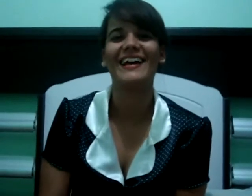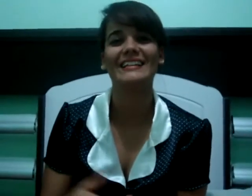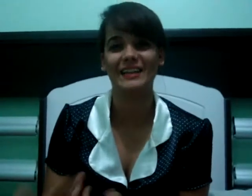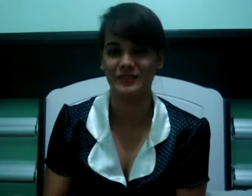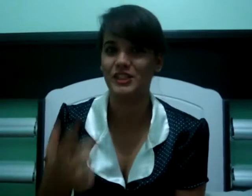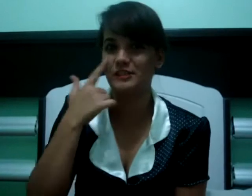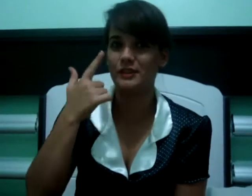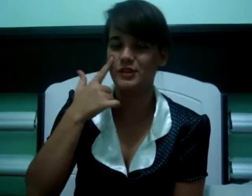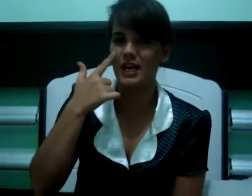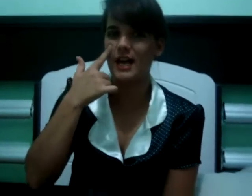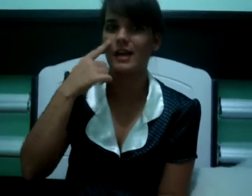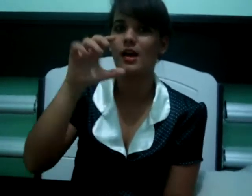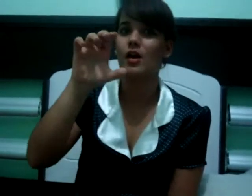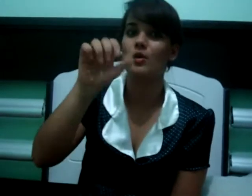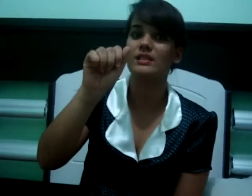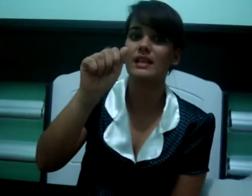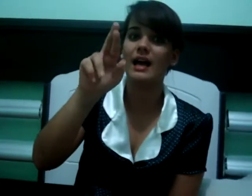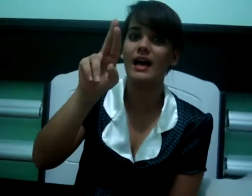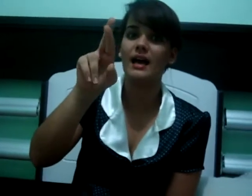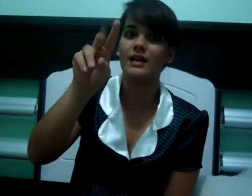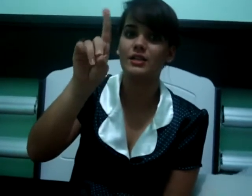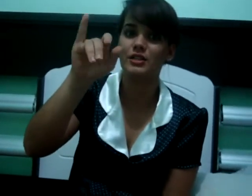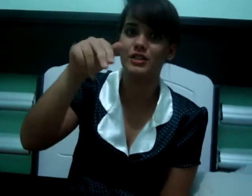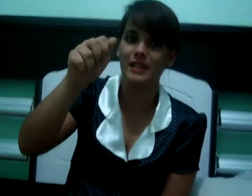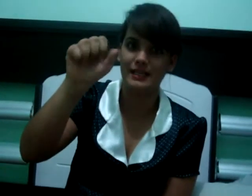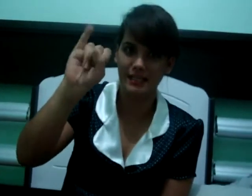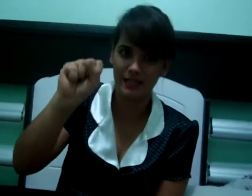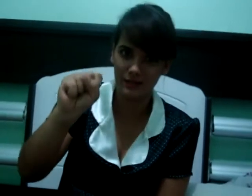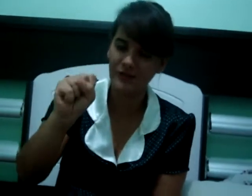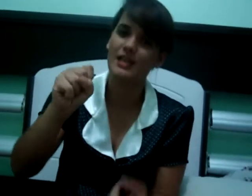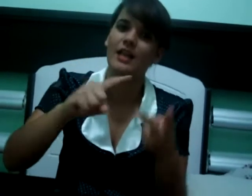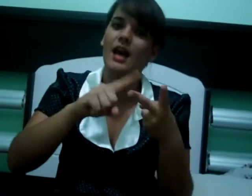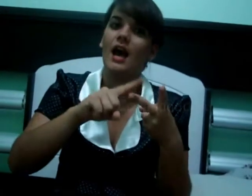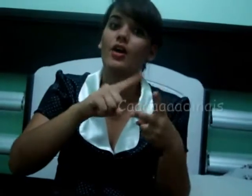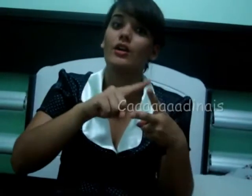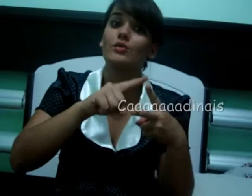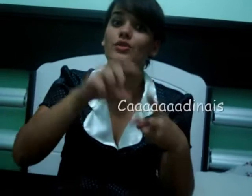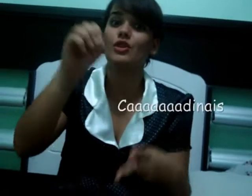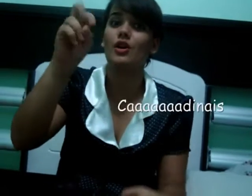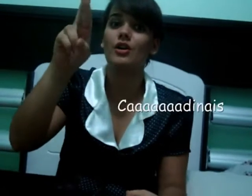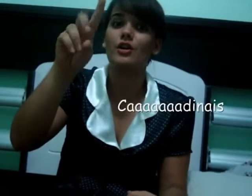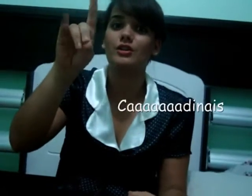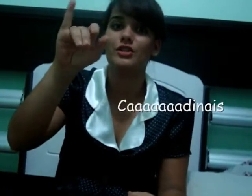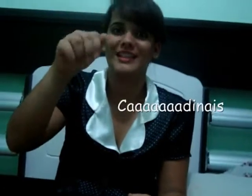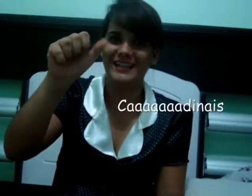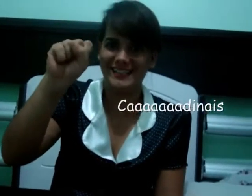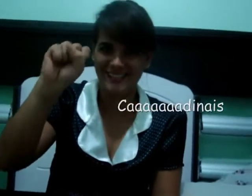Então, a gente viu já os cardinais, certo? Agora os ordinais.